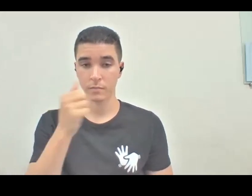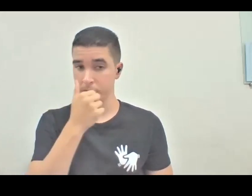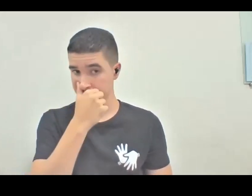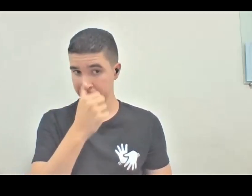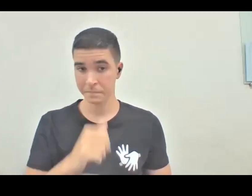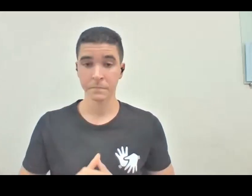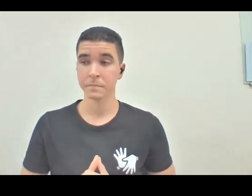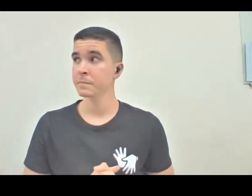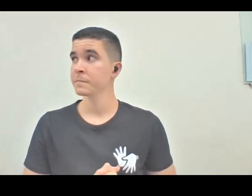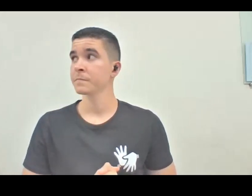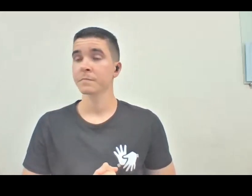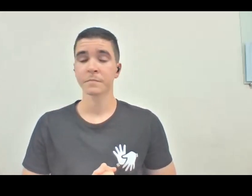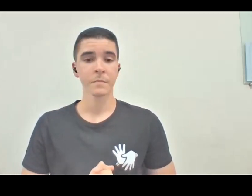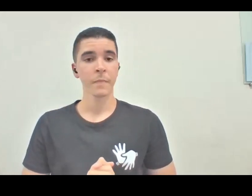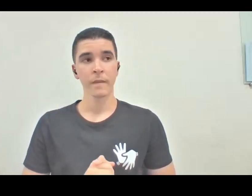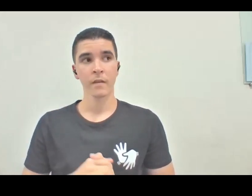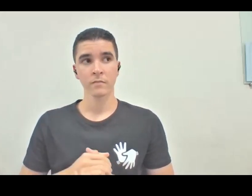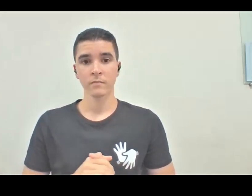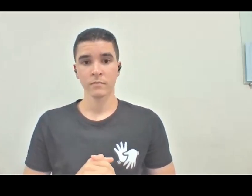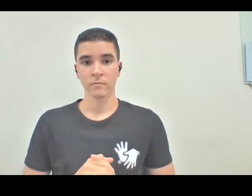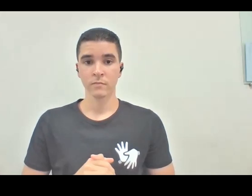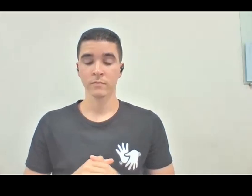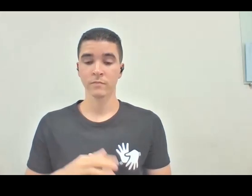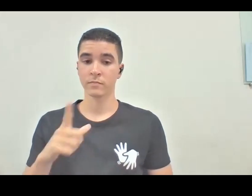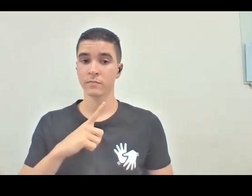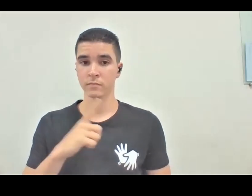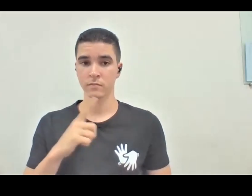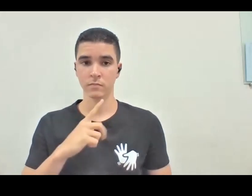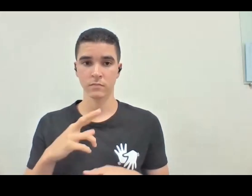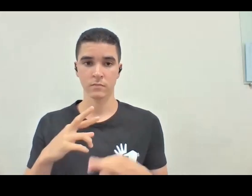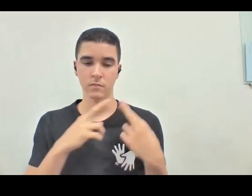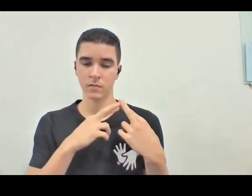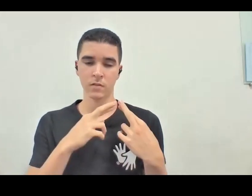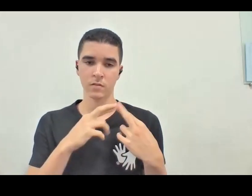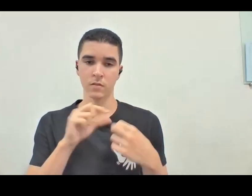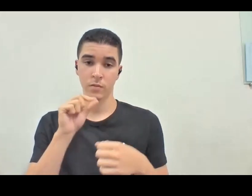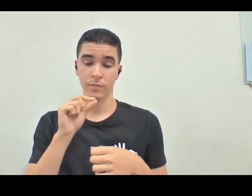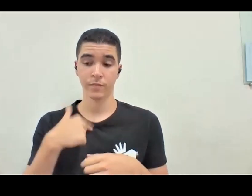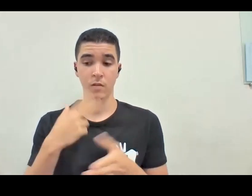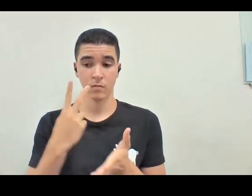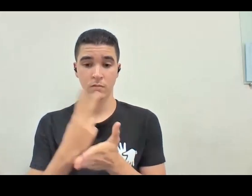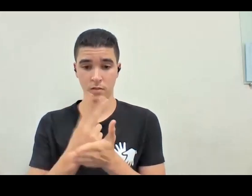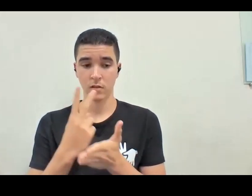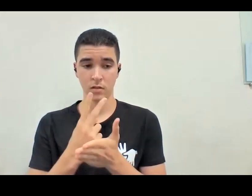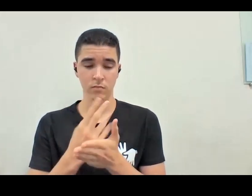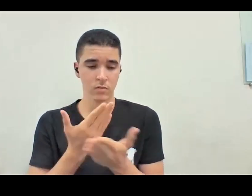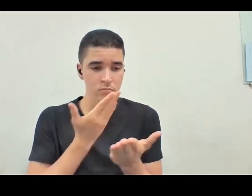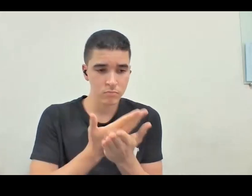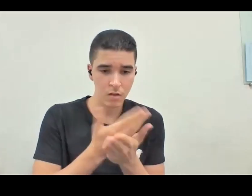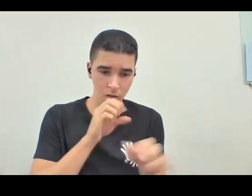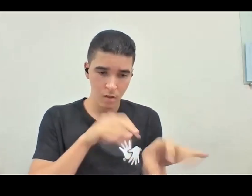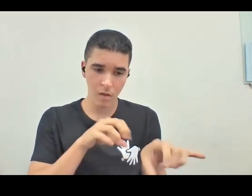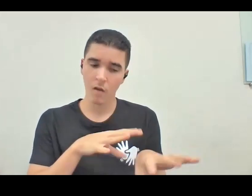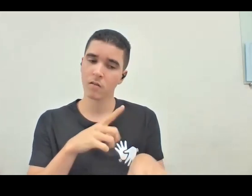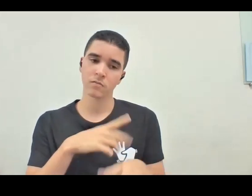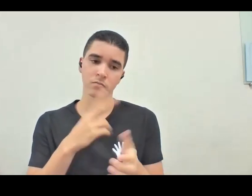gente fazer também, né? Se responsabilizar. Eu faço isso muito nas minhas aulas, tudo, mas eu acho que, assim, é também, como a Bel falou, um